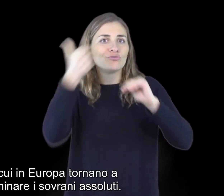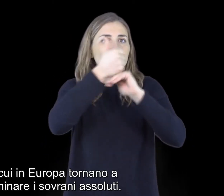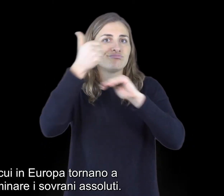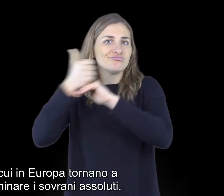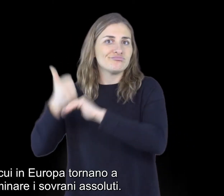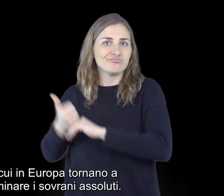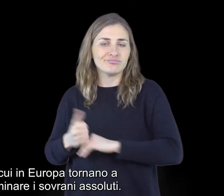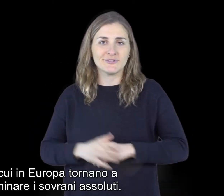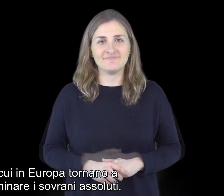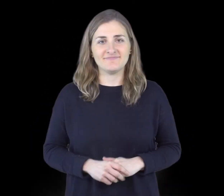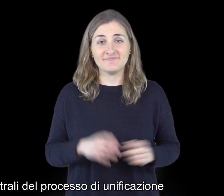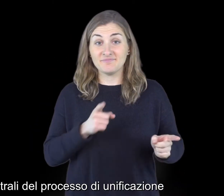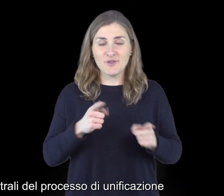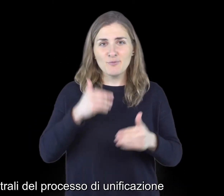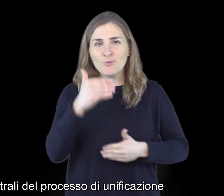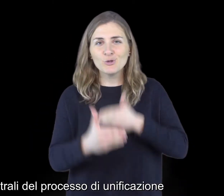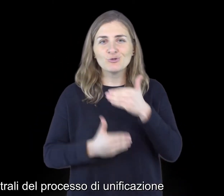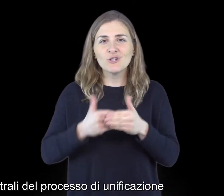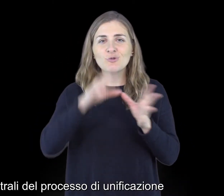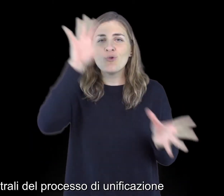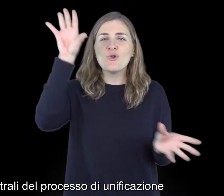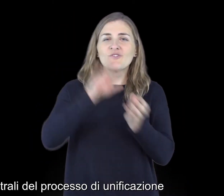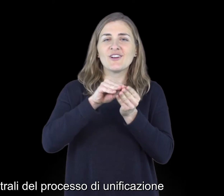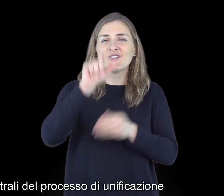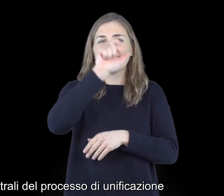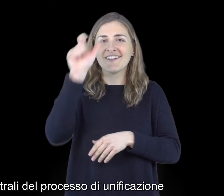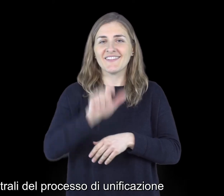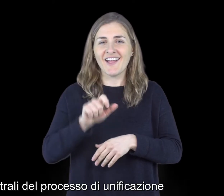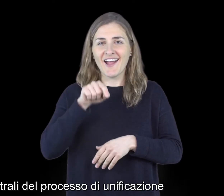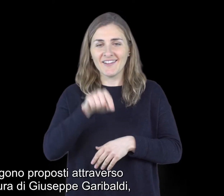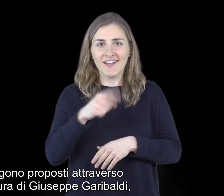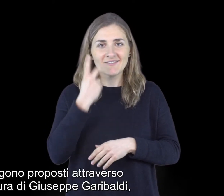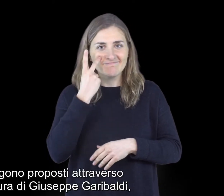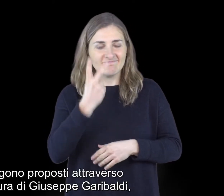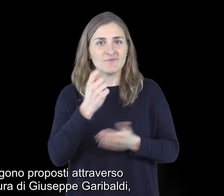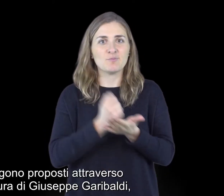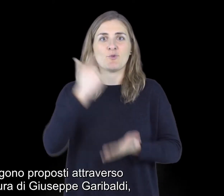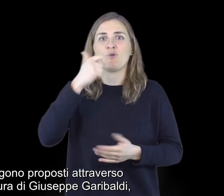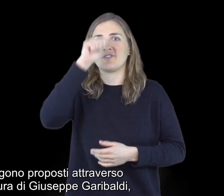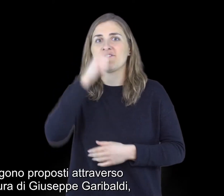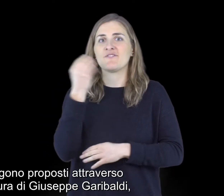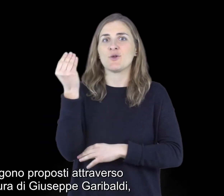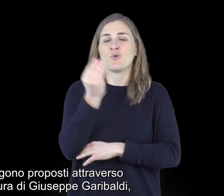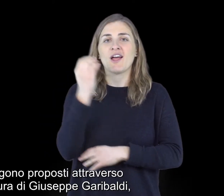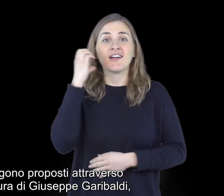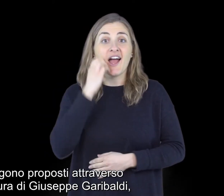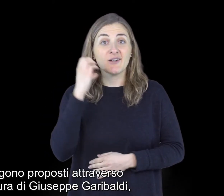dominare i sovrani assoluti. Gli anni centrali del processo di unificazione vengono proposti attraverso la figura di